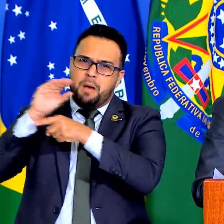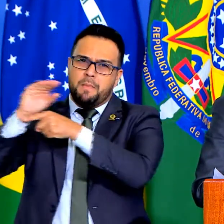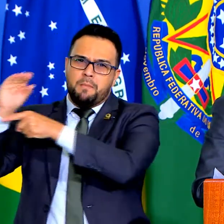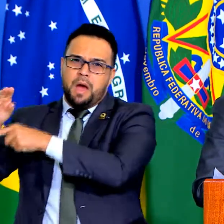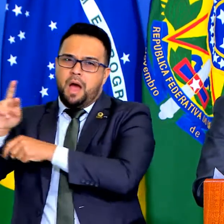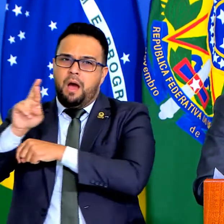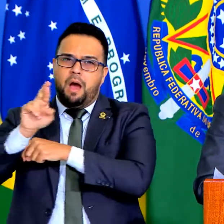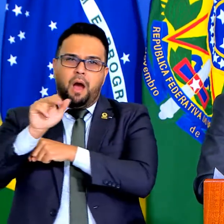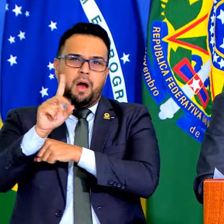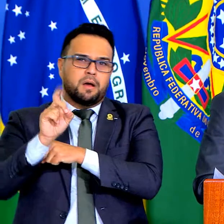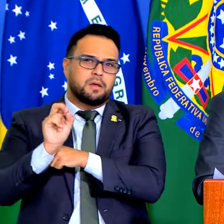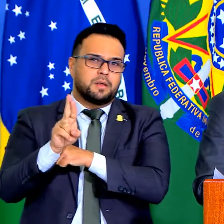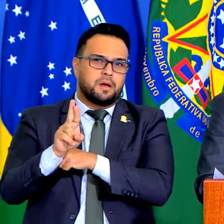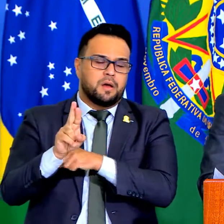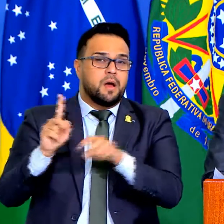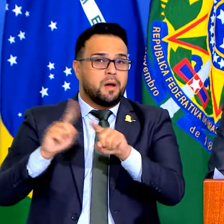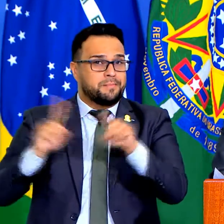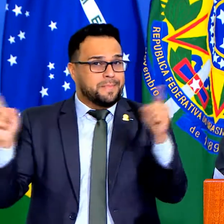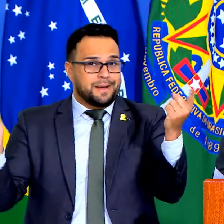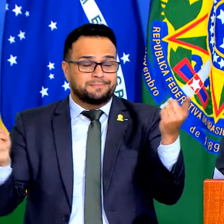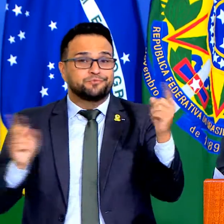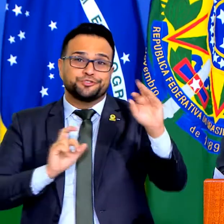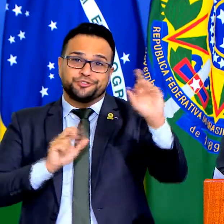ser o mesmo no tocante aos radares estaduais.